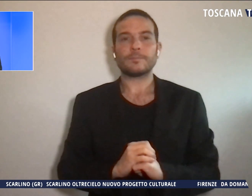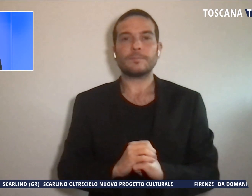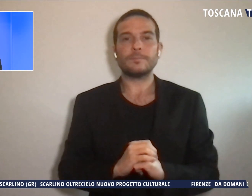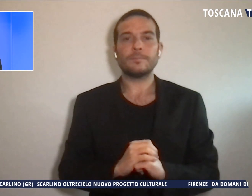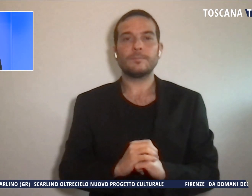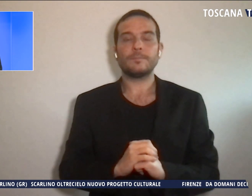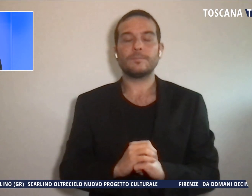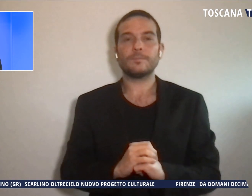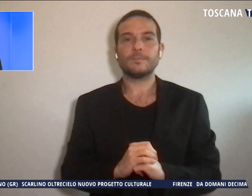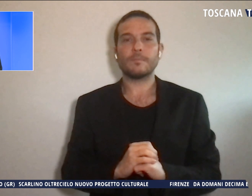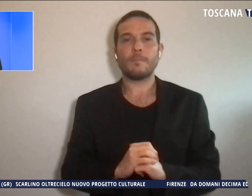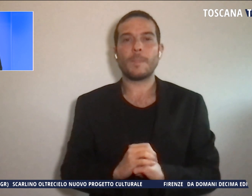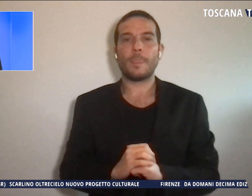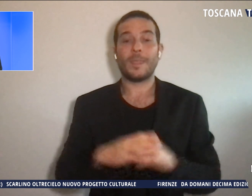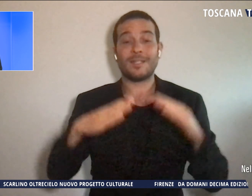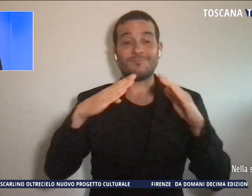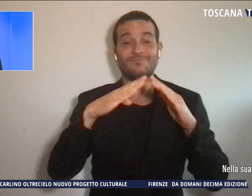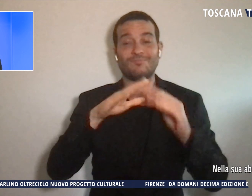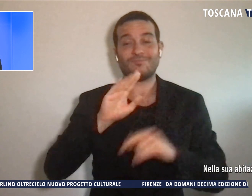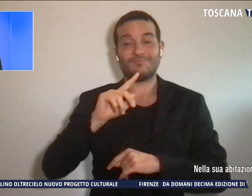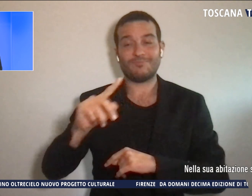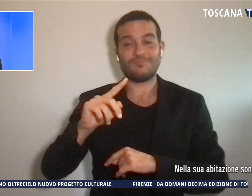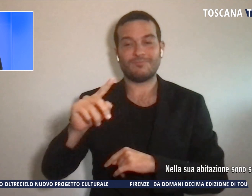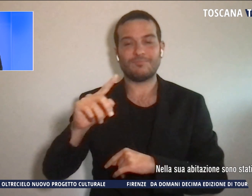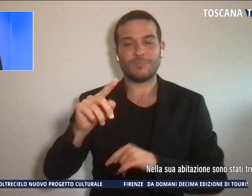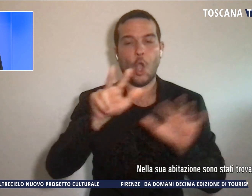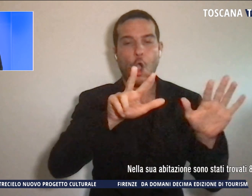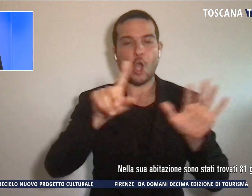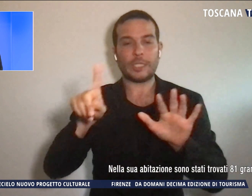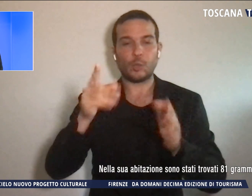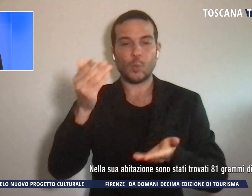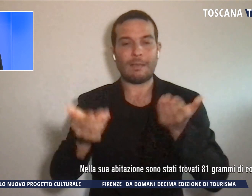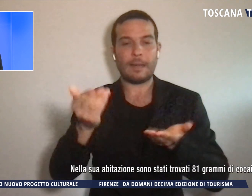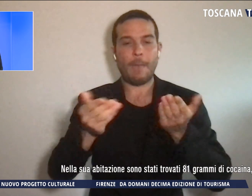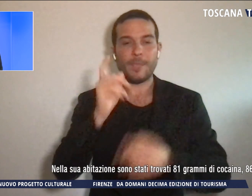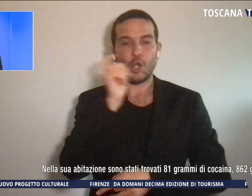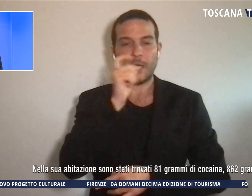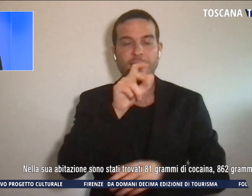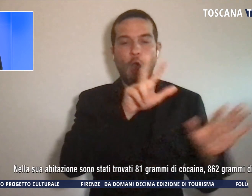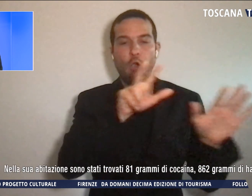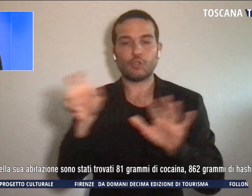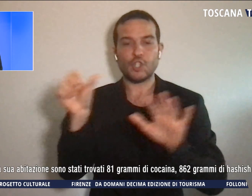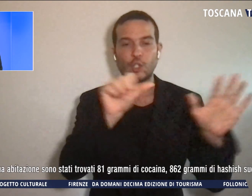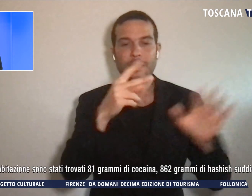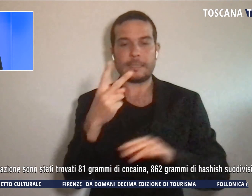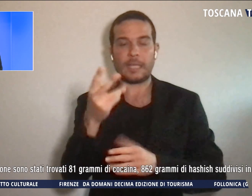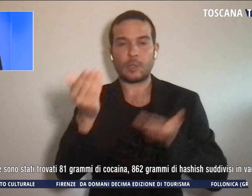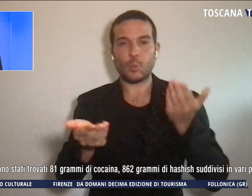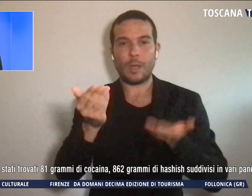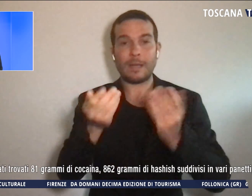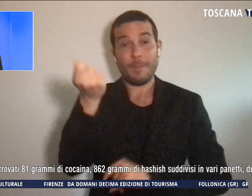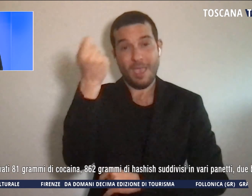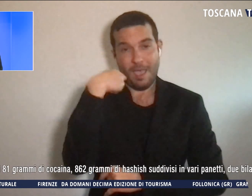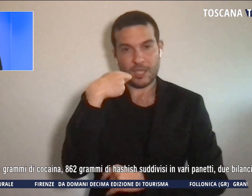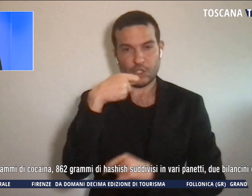Nella sua abitazione sono stati trovati 81 grammi di cocaina, 862 grammi di hashish suddivisi in vari